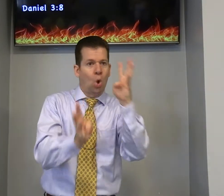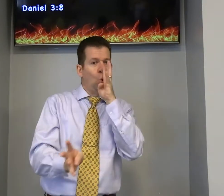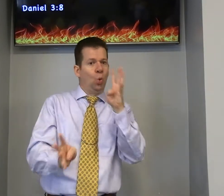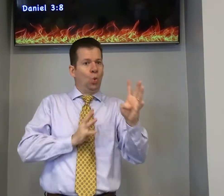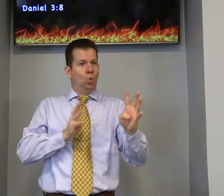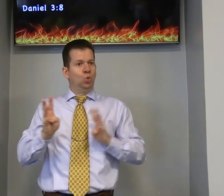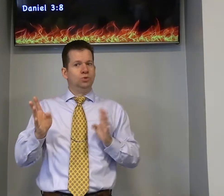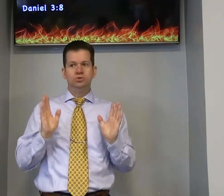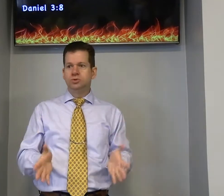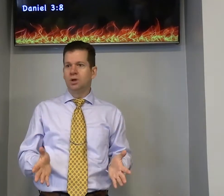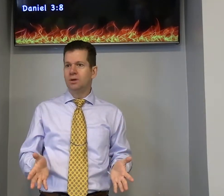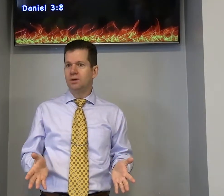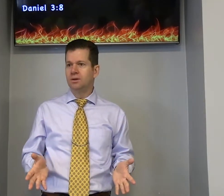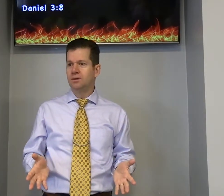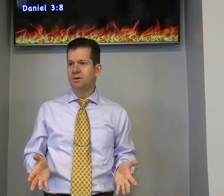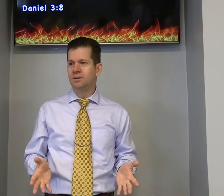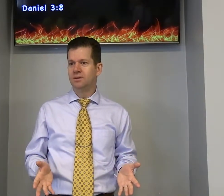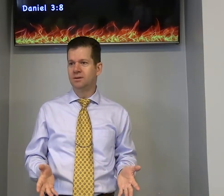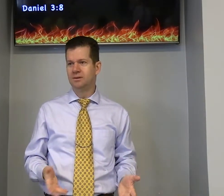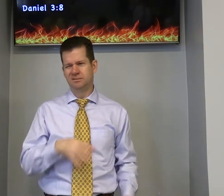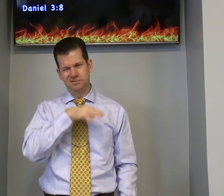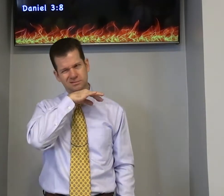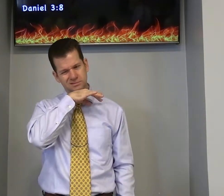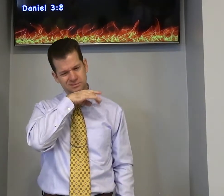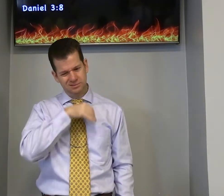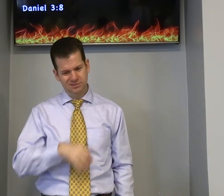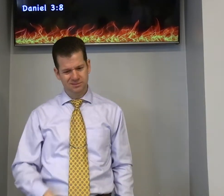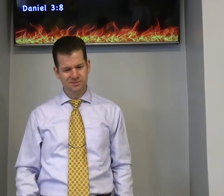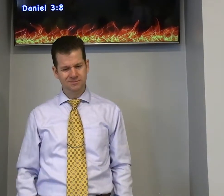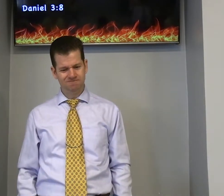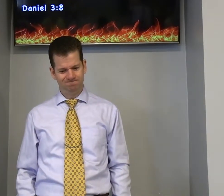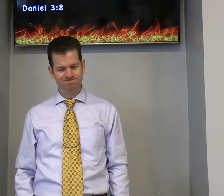você não gosta quando pessoas acusam você é ruim mesmo